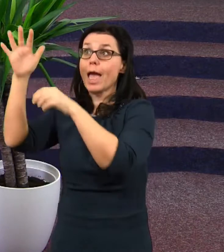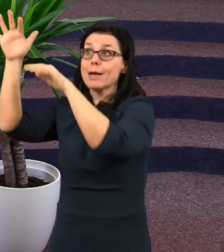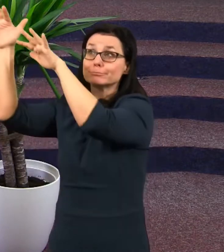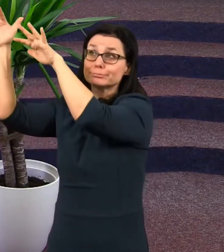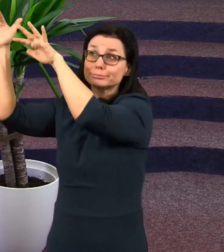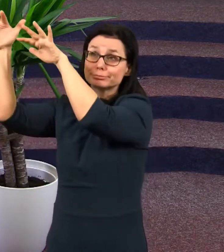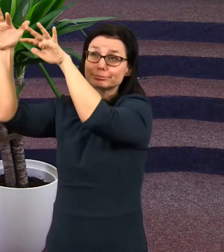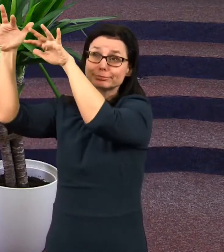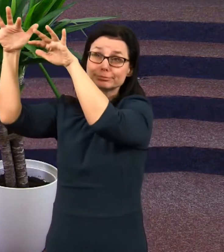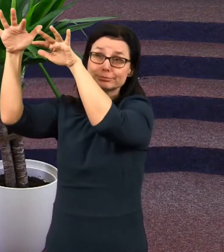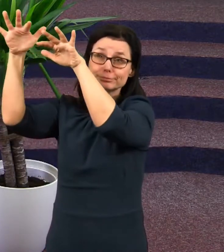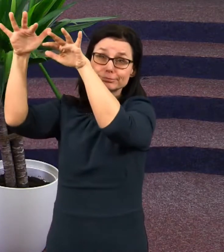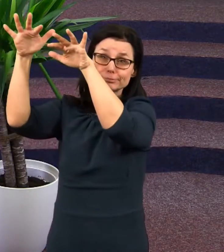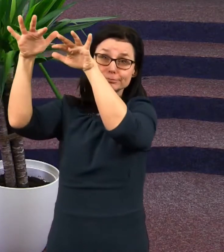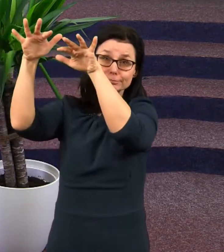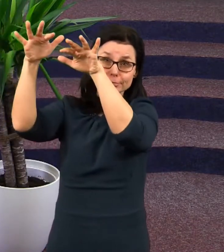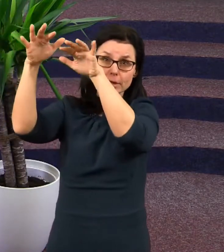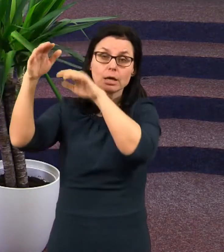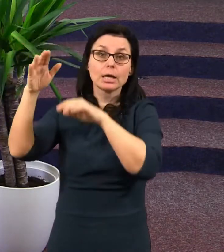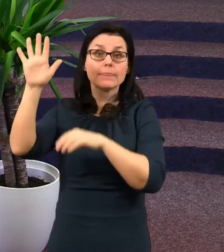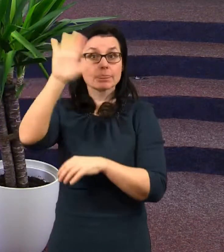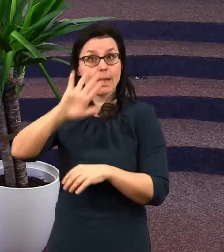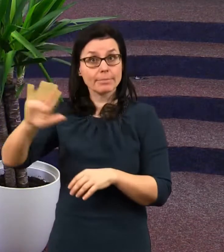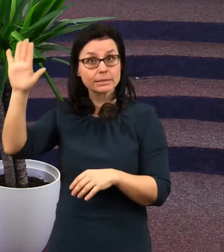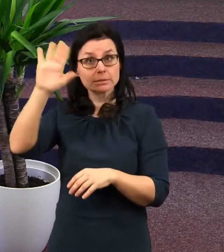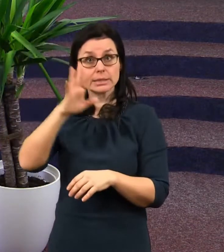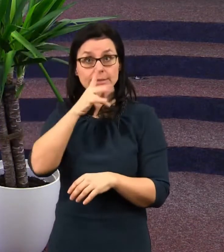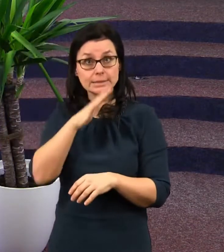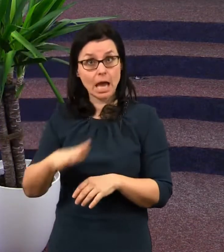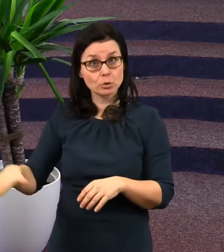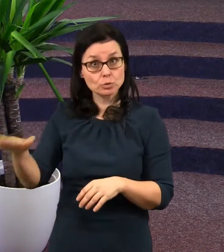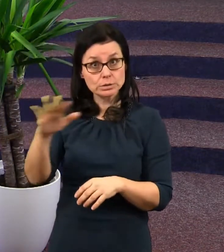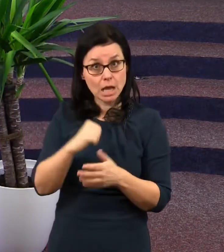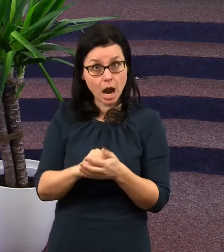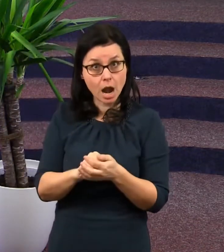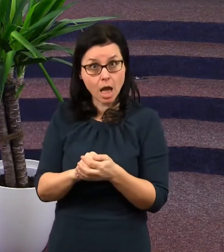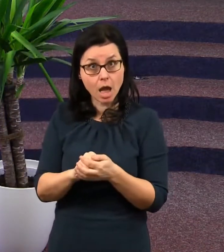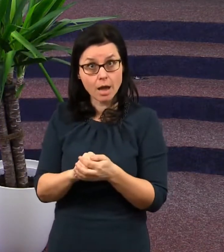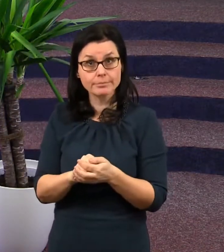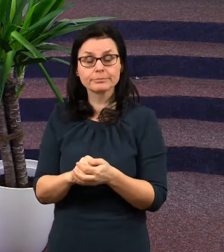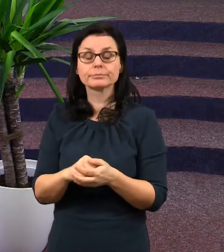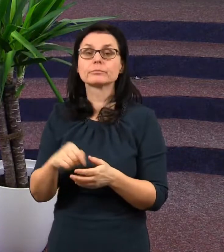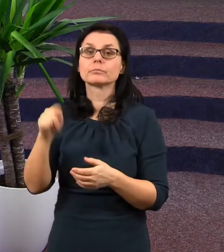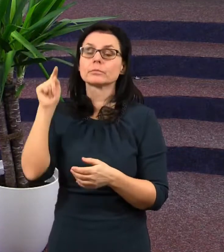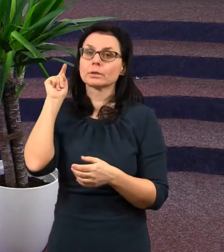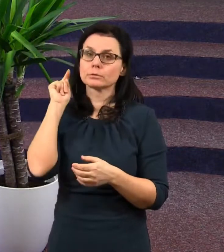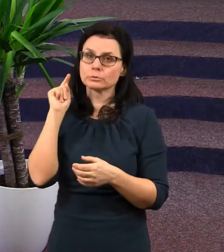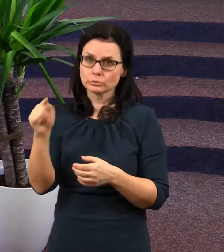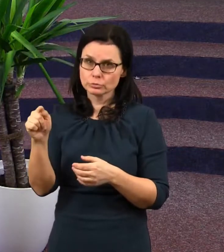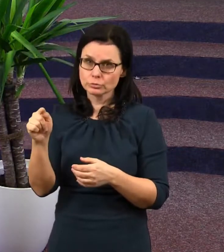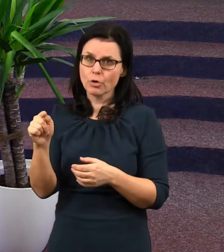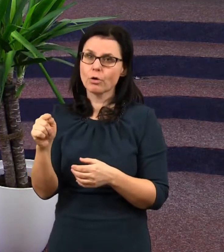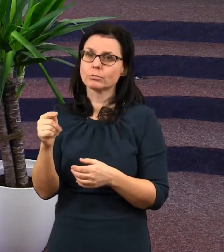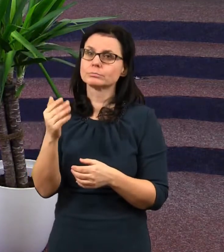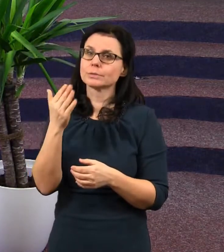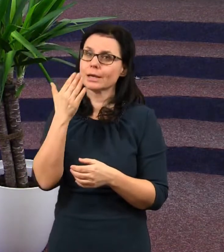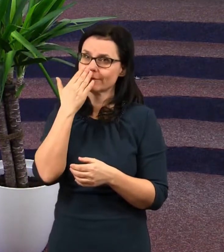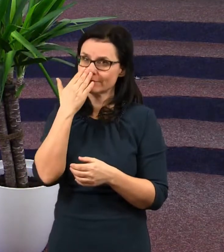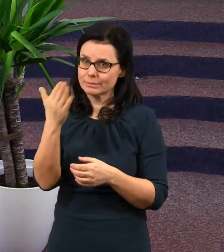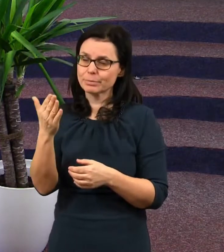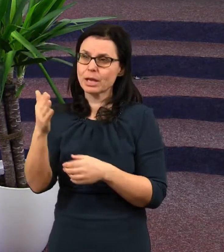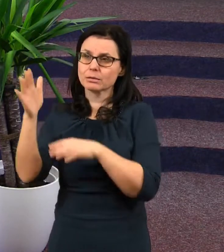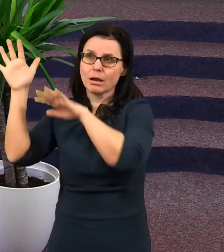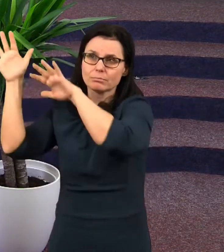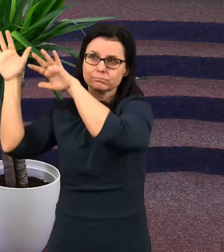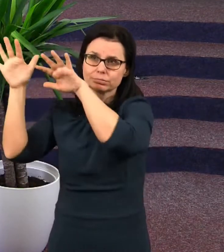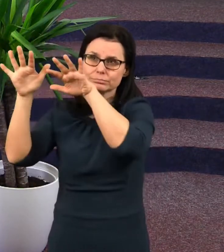Nebeský Jeruzalém vlastně riskuje ohrožení, že se stoupí na tento